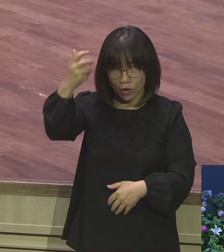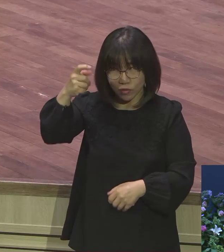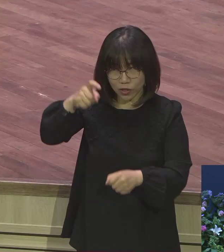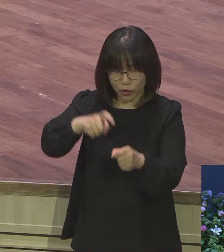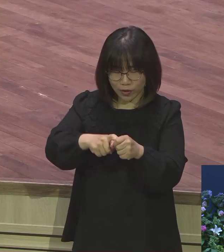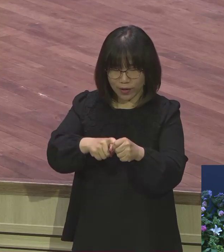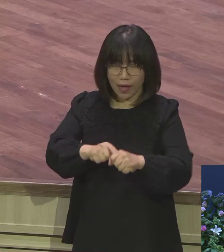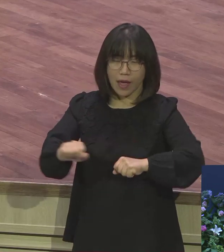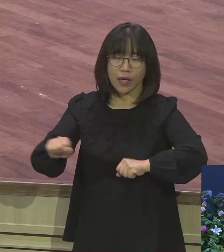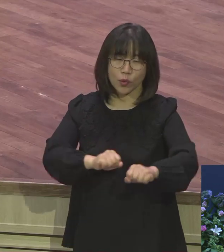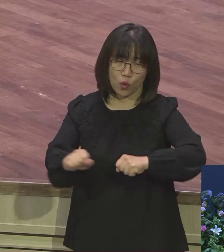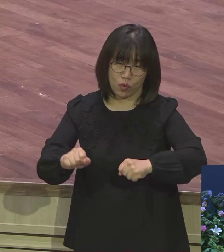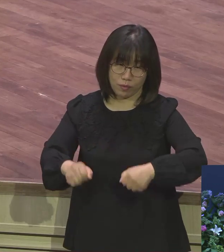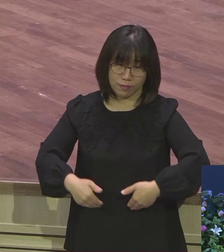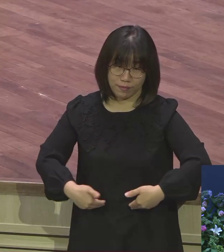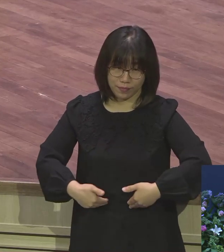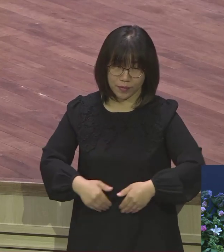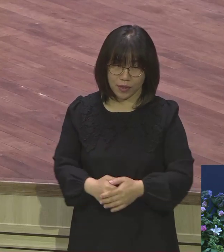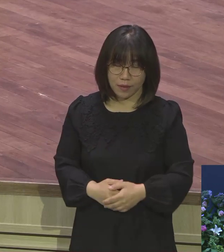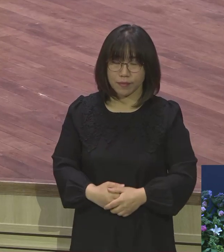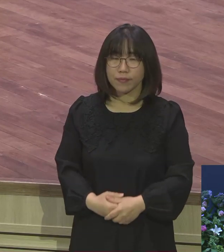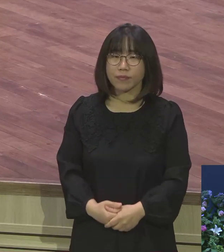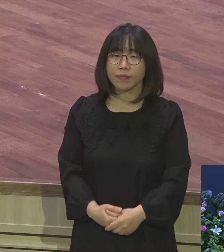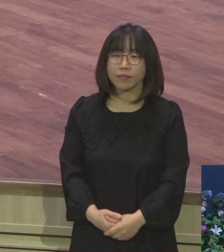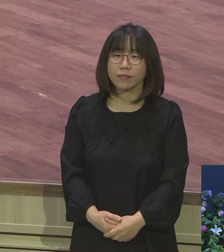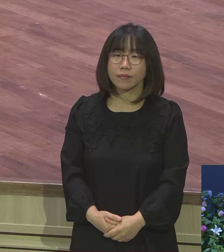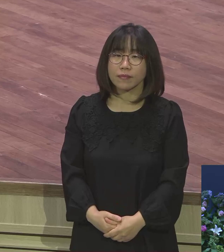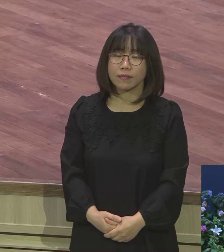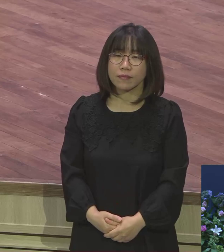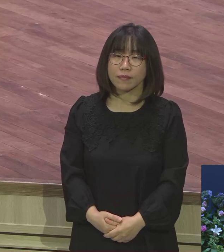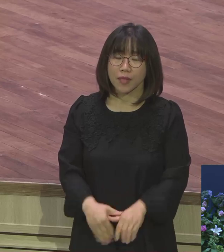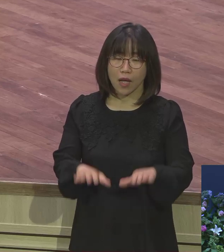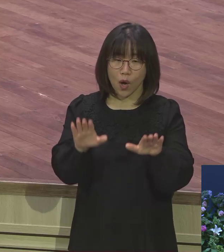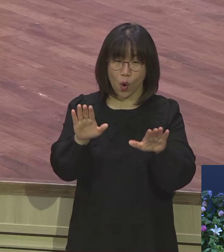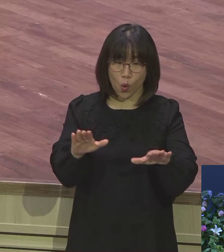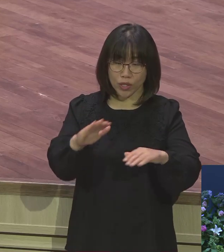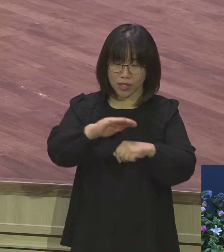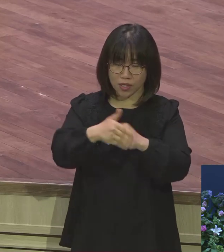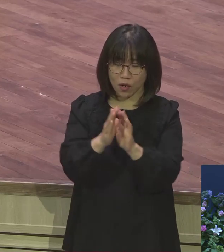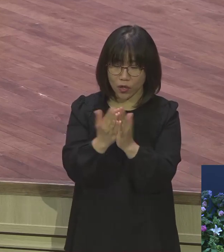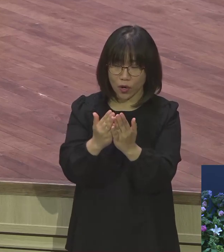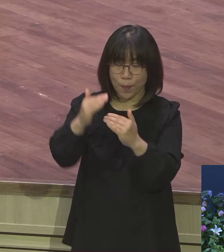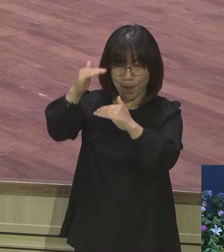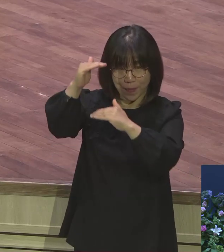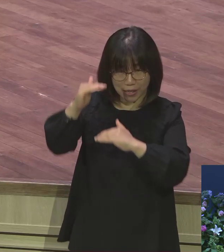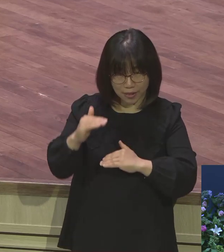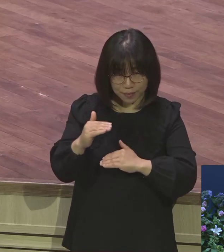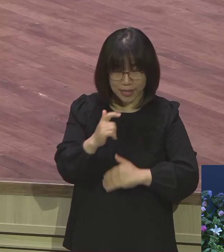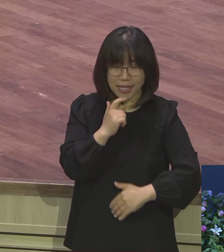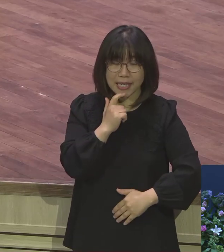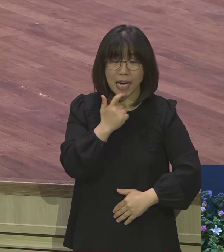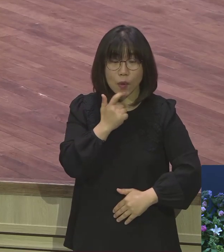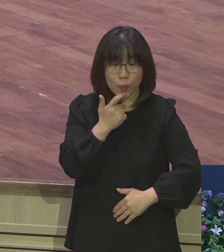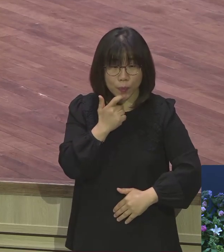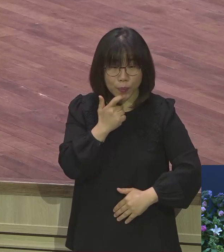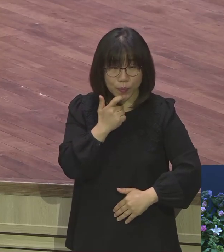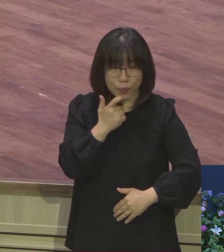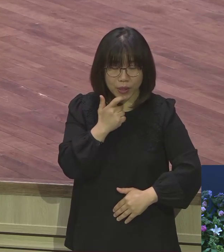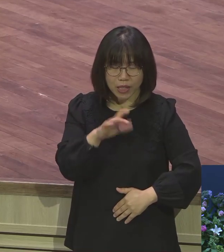행동하라고 무슨 도전이 됩니까. 살펴볼 이 말씀은요. 야곱이 사실적으로 언약을